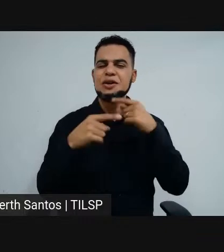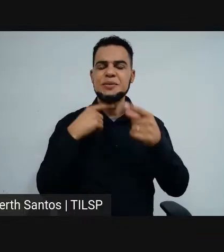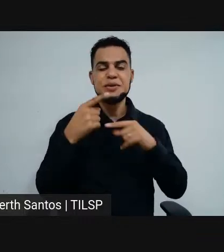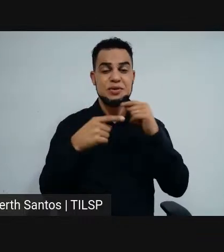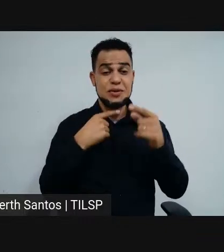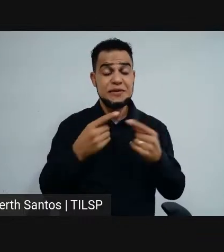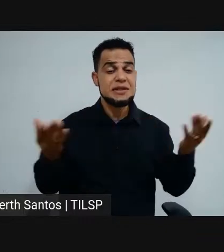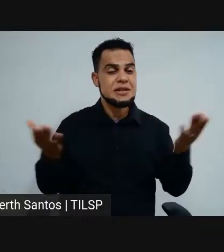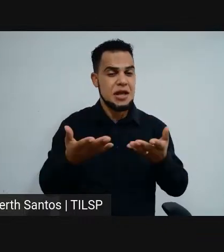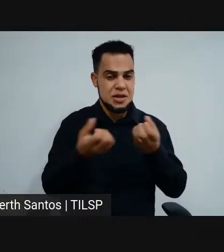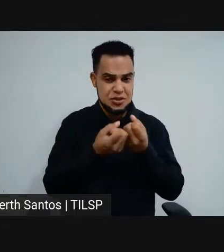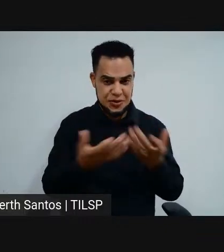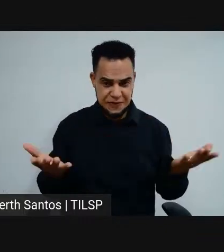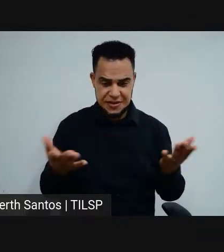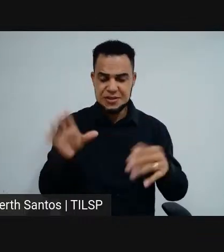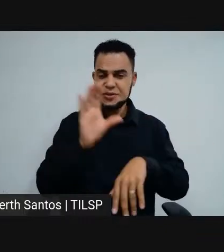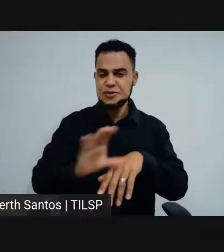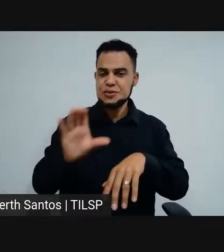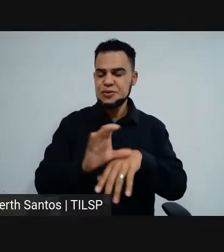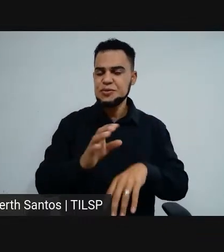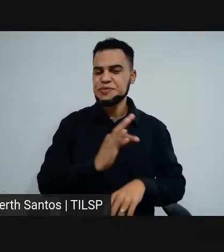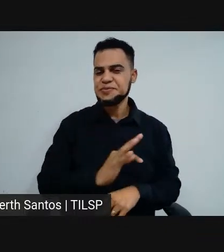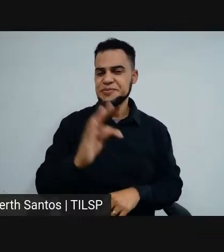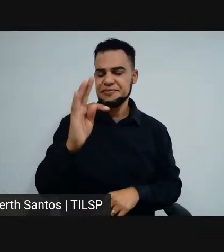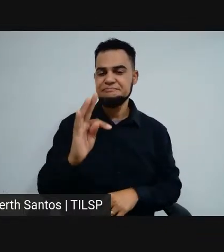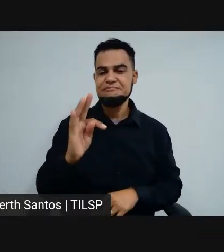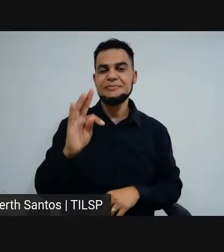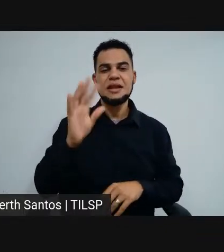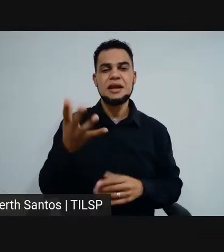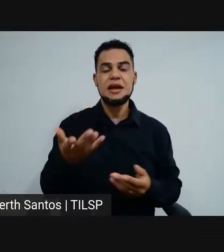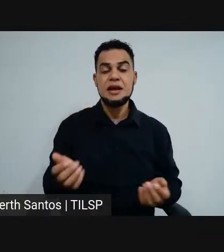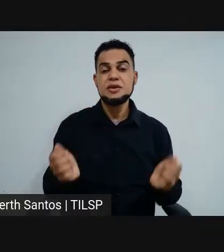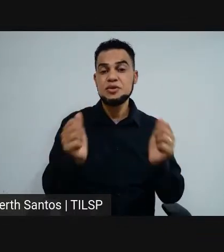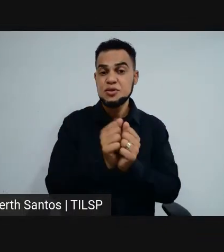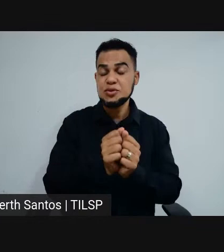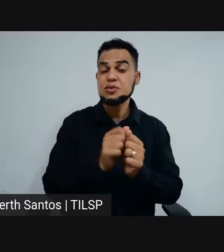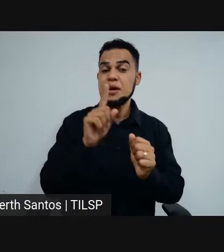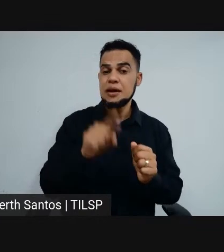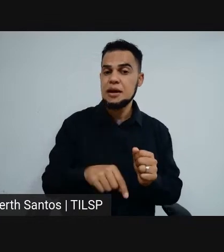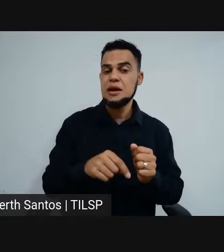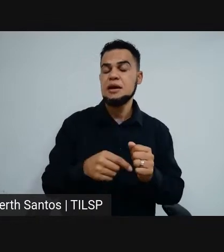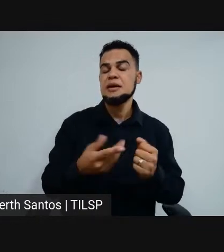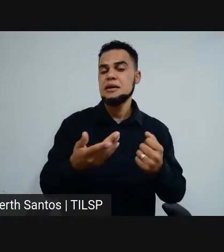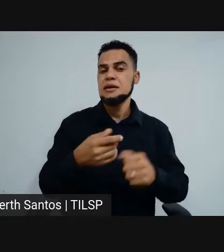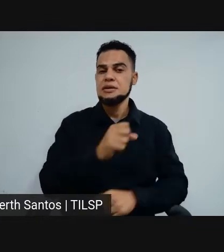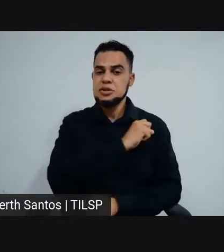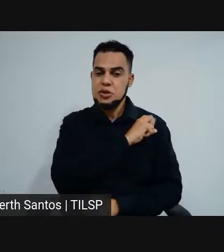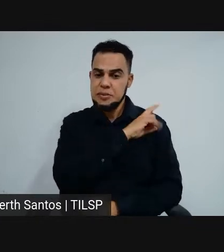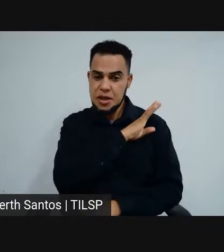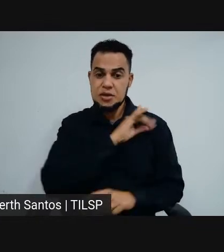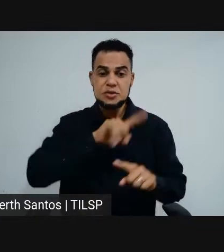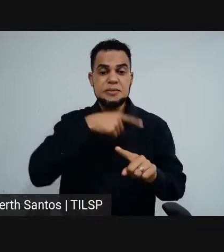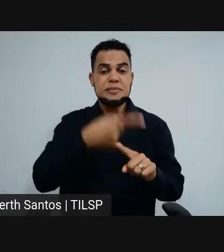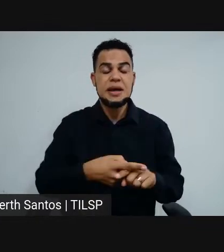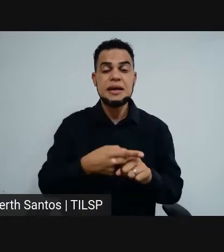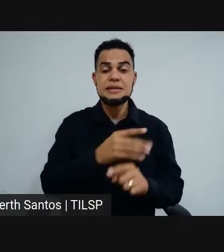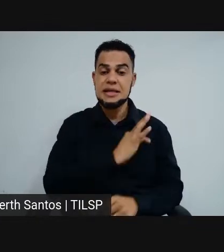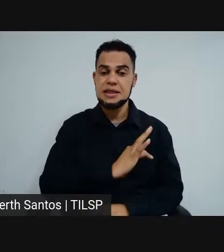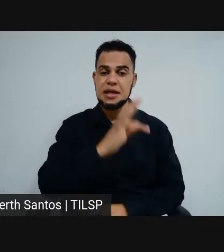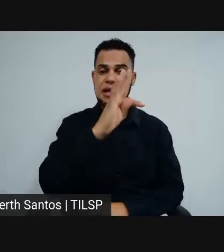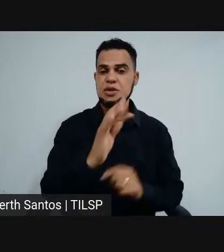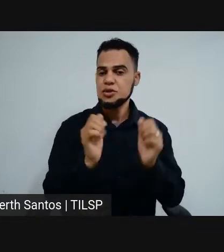nesse processo seletivo os cursos técnicos, que são integrados, ou seja, ensino médio e curso técnico ao mesmo tempo. São muitos cursos.